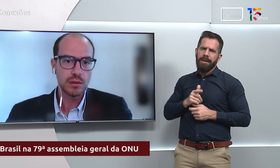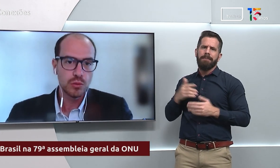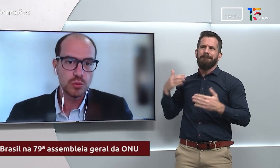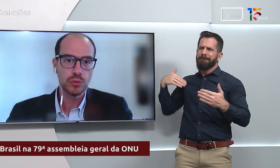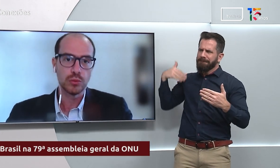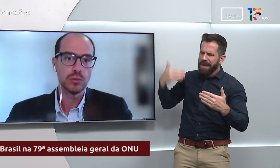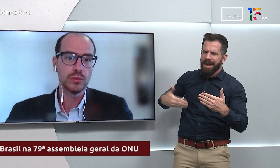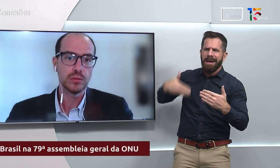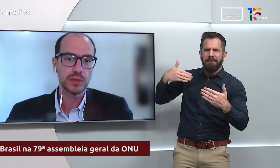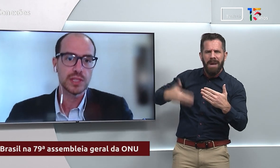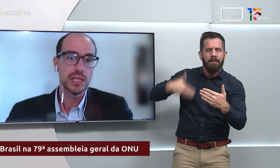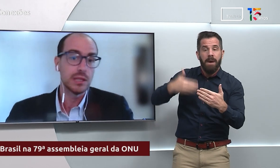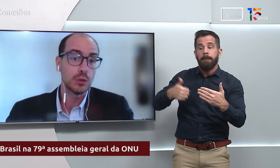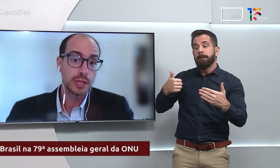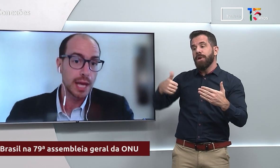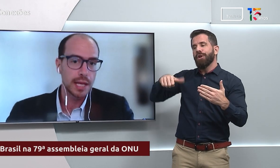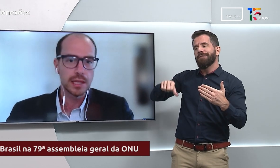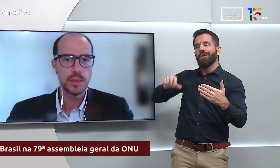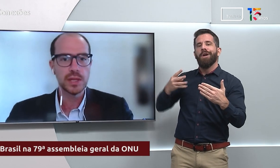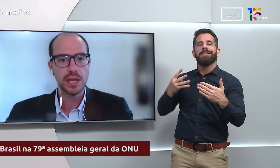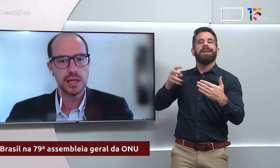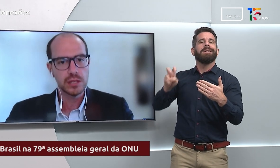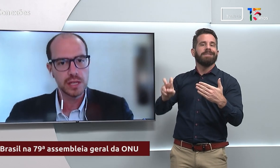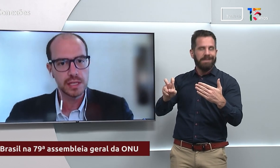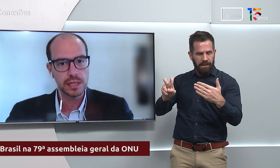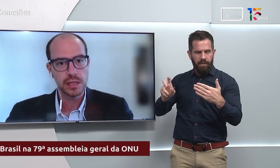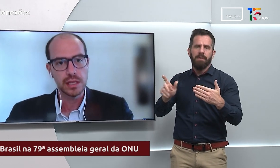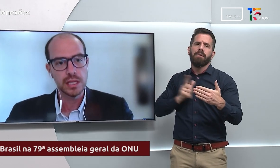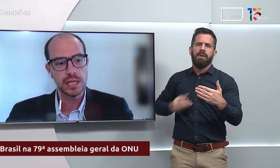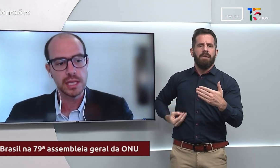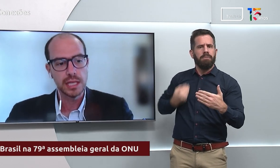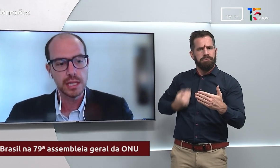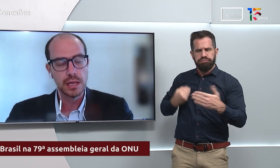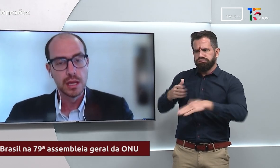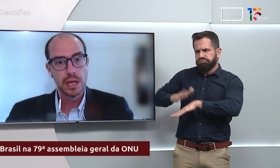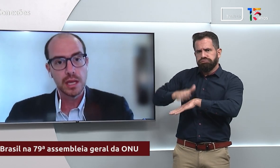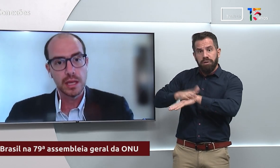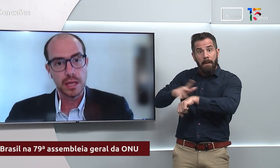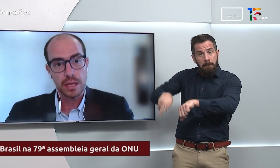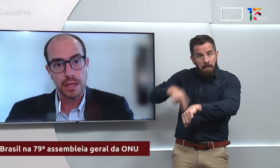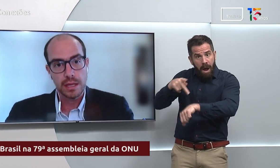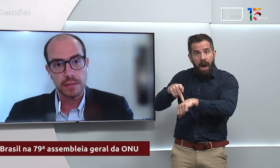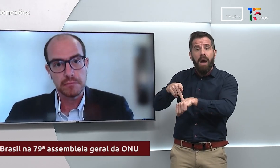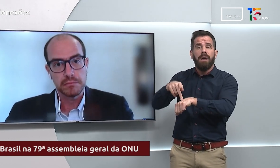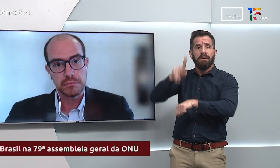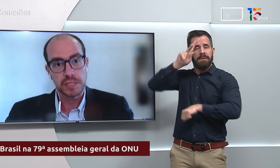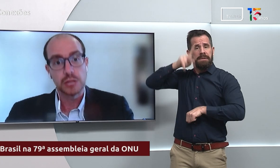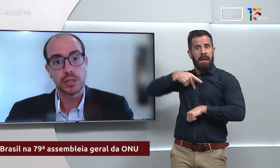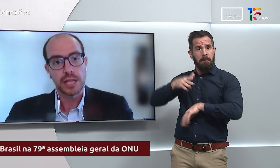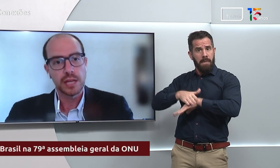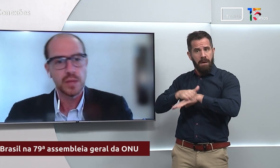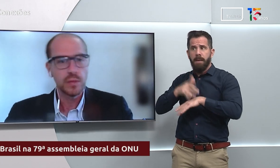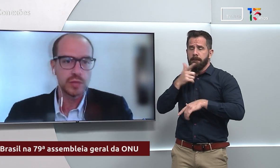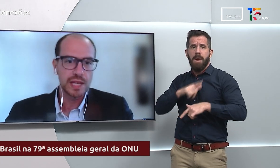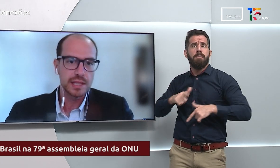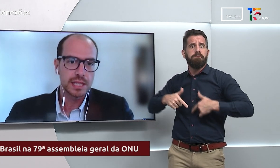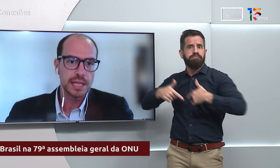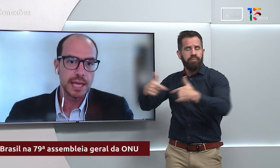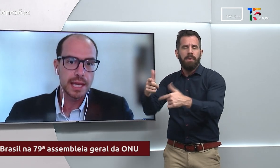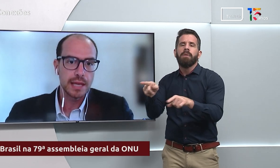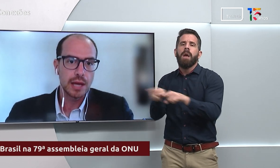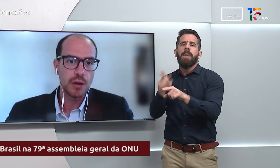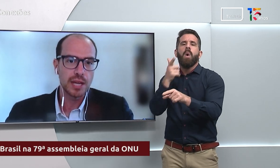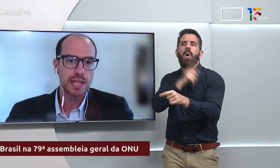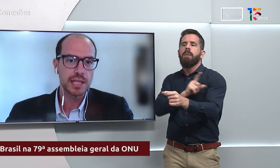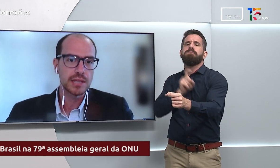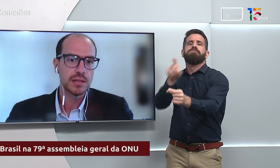se tornaram independentes e que se tornaram membro dessa que